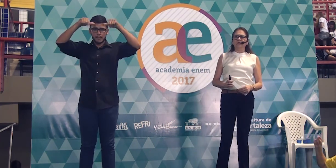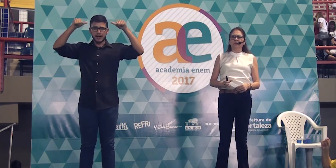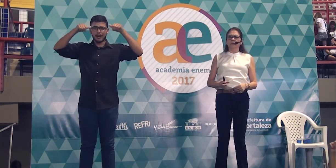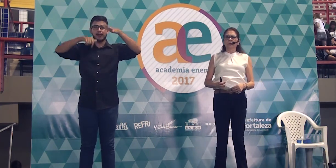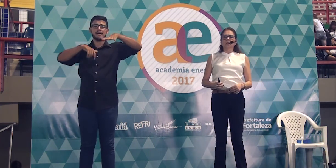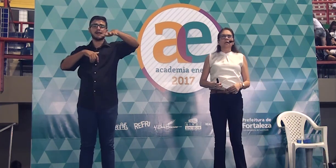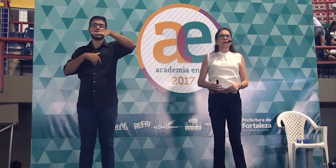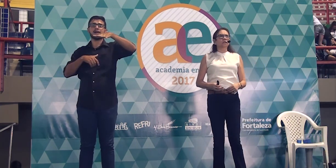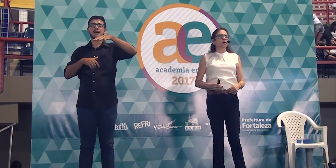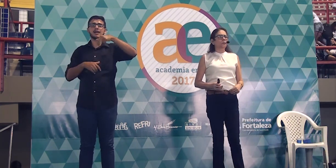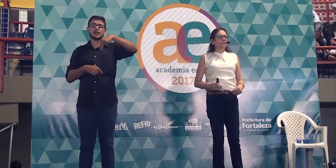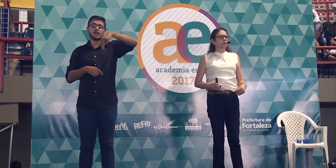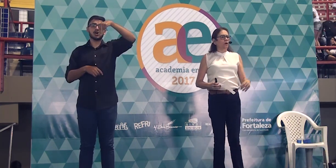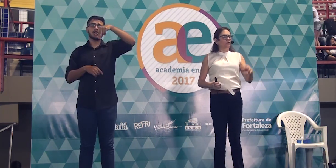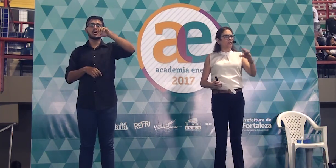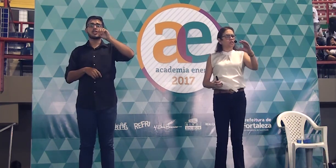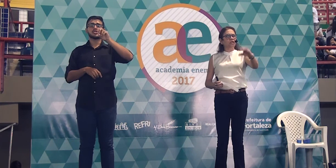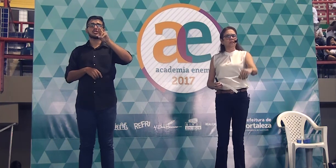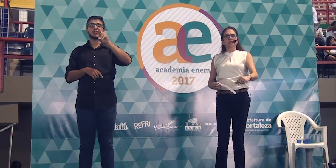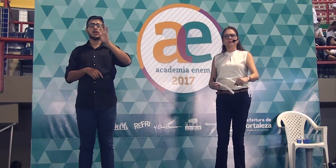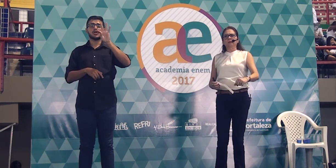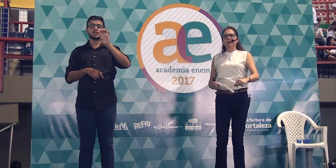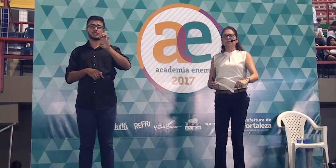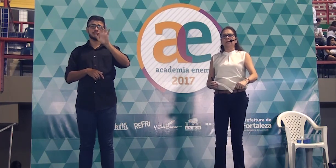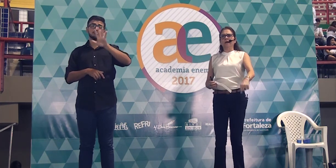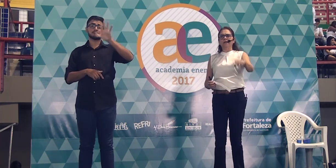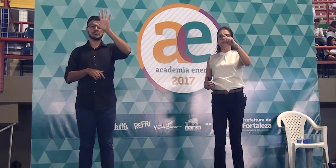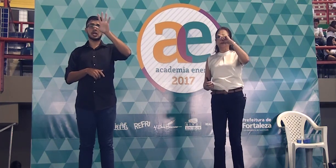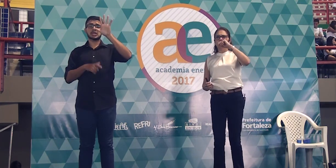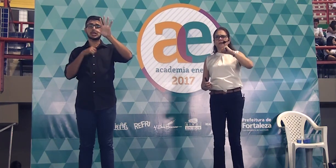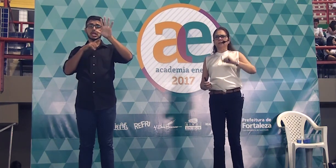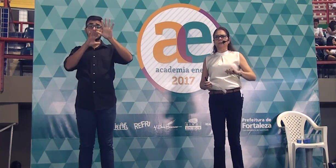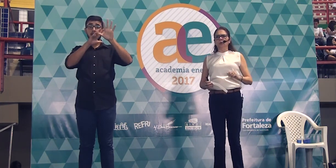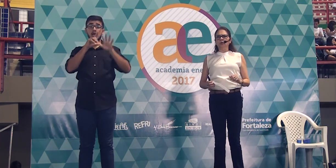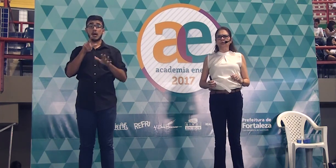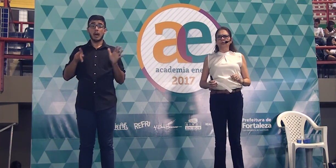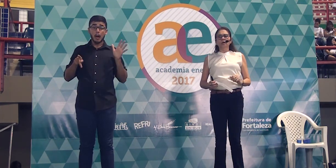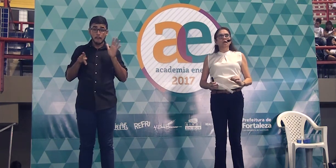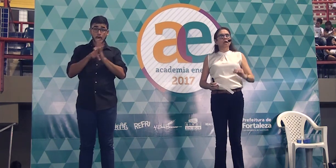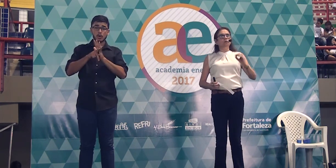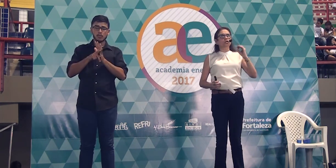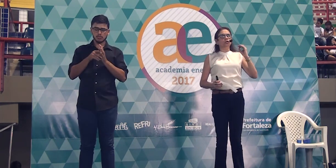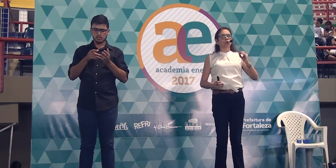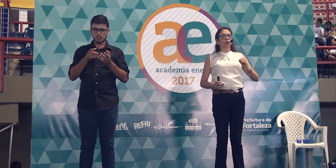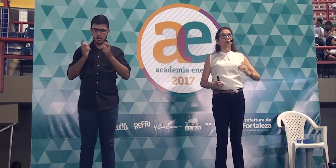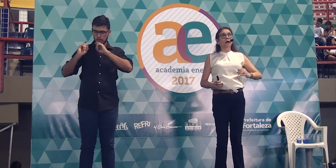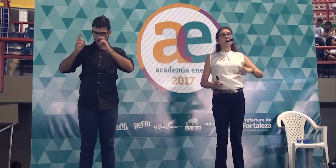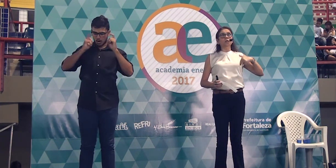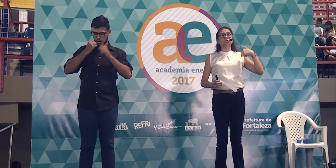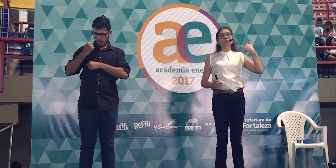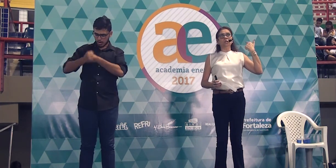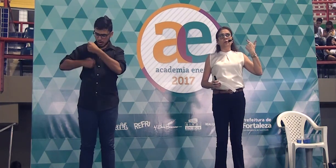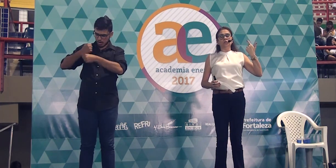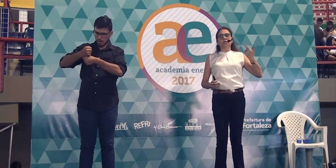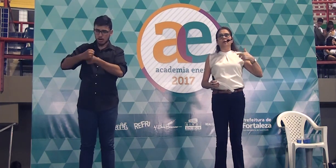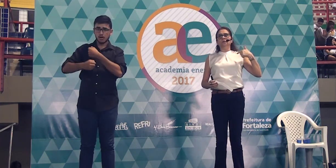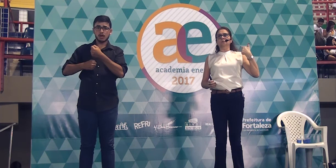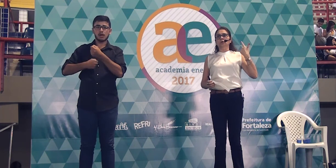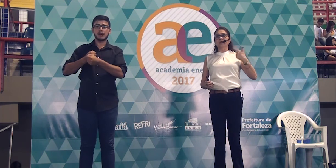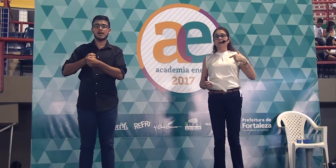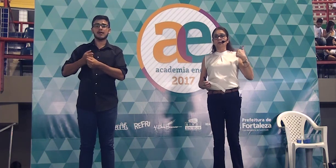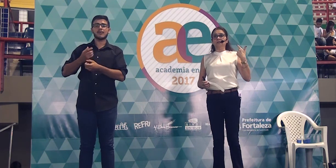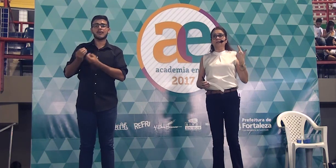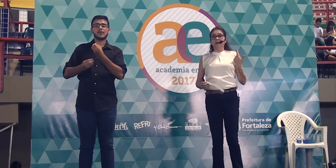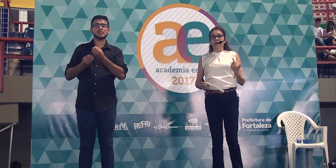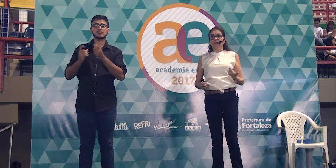É provável. Então, pessoal, fechando esse primeiro slide para eu passar para o outro. Eu estou, antes de mostrar